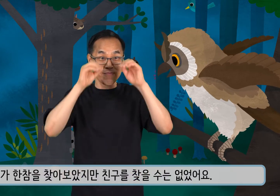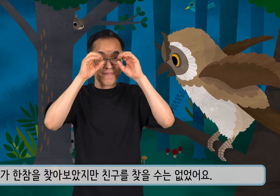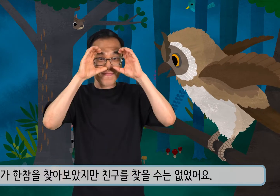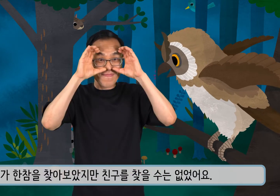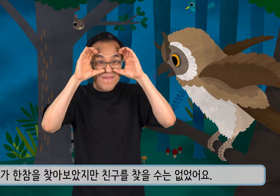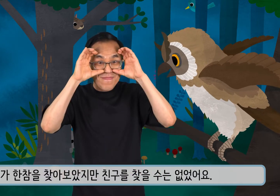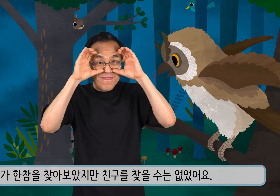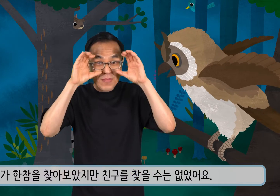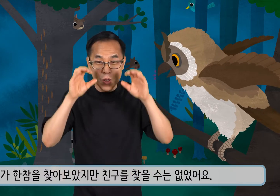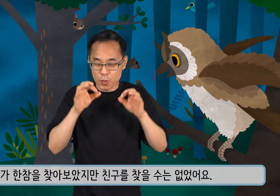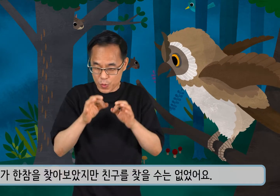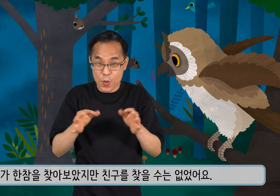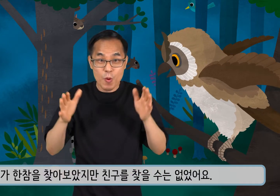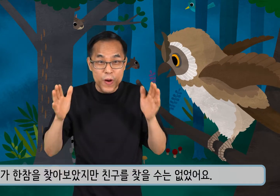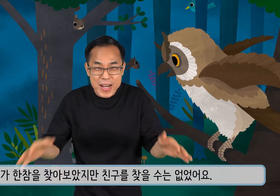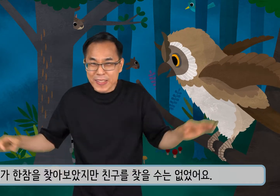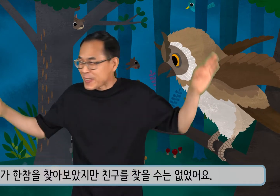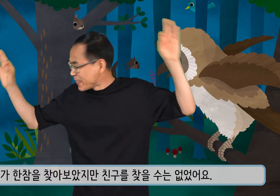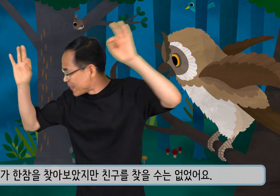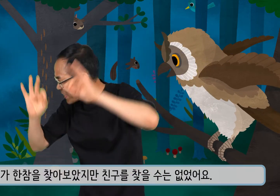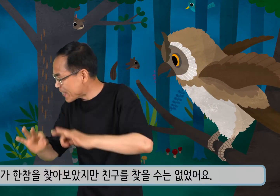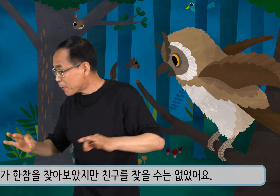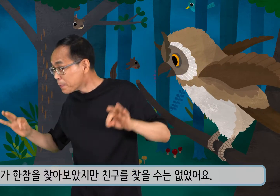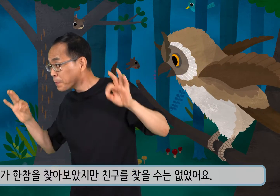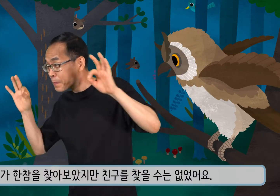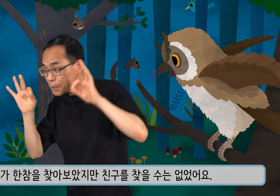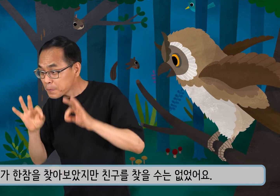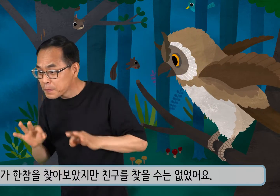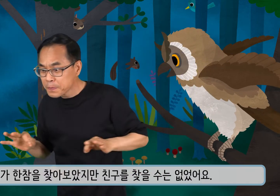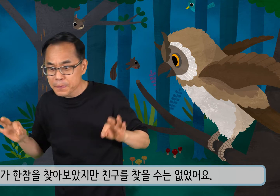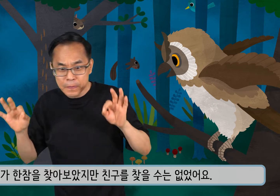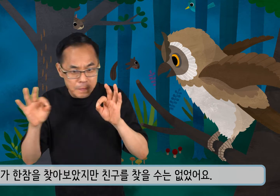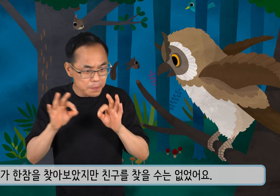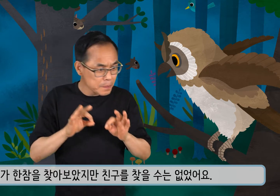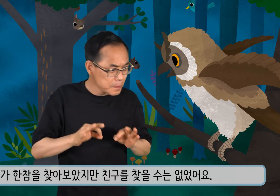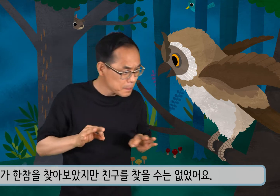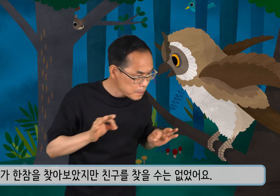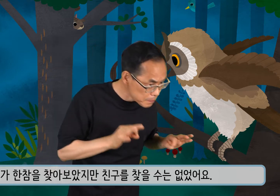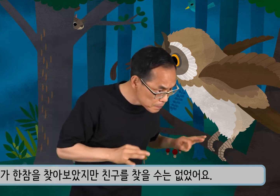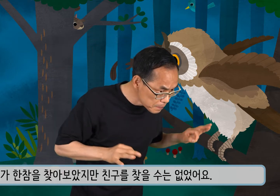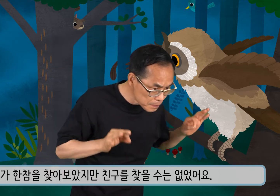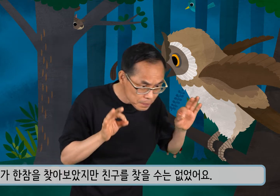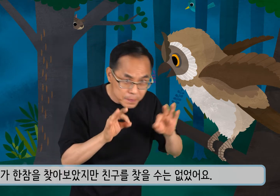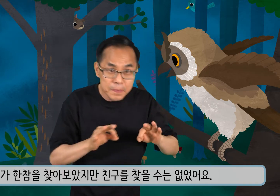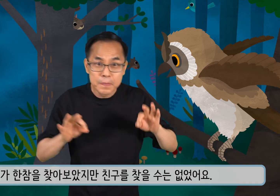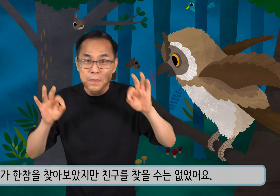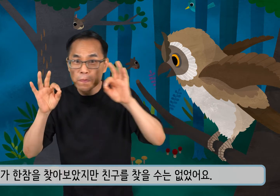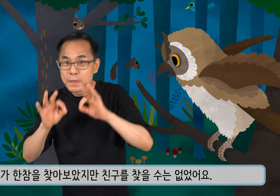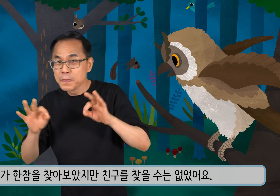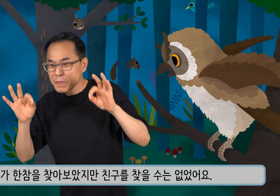부엉이가 한참을 찾아보았지만 친구를 찾을 수는 없었어요.